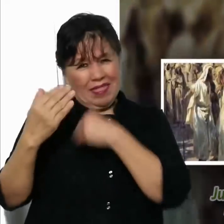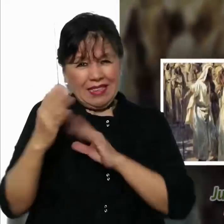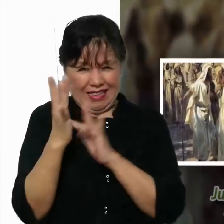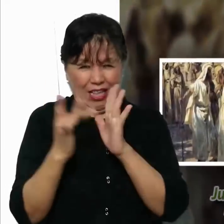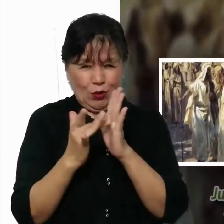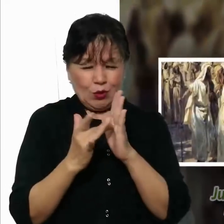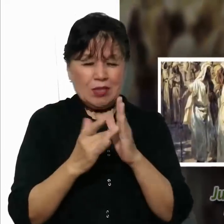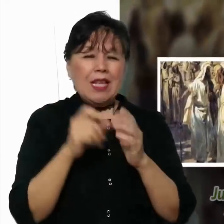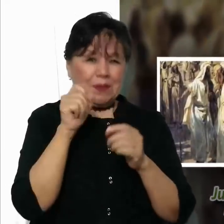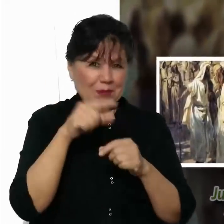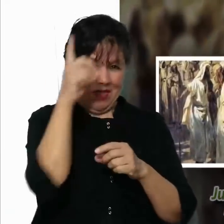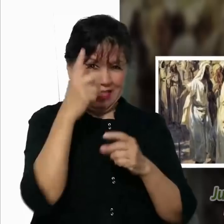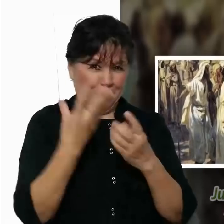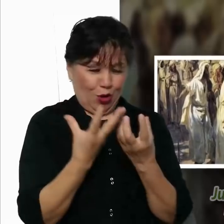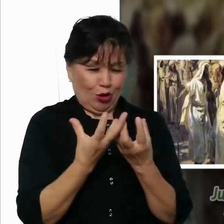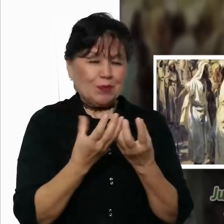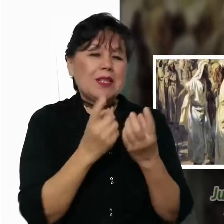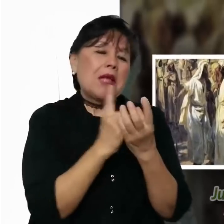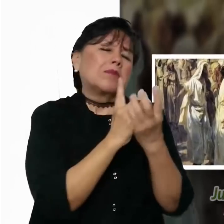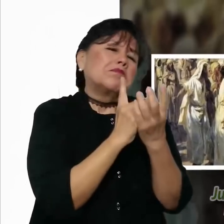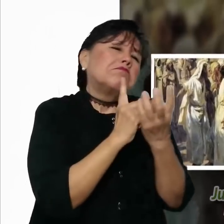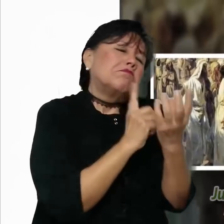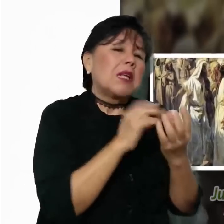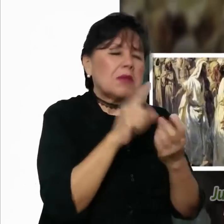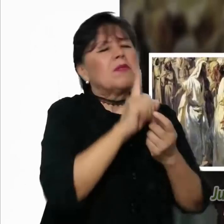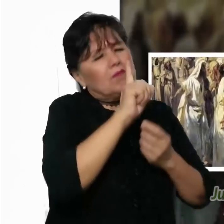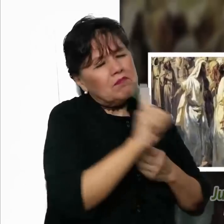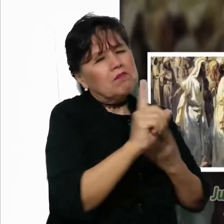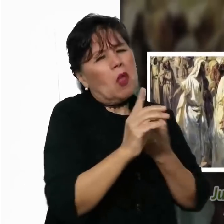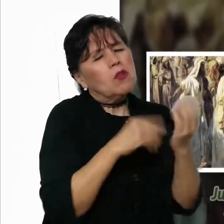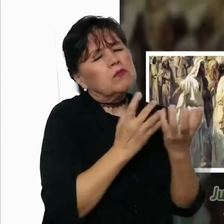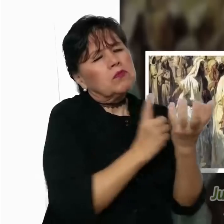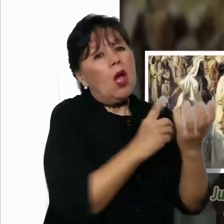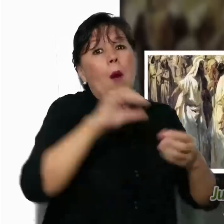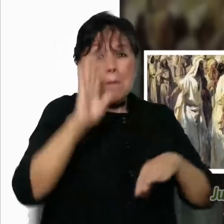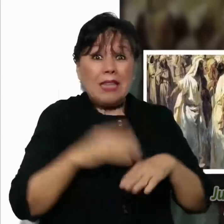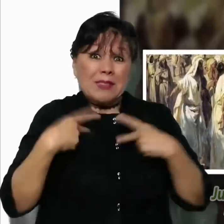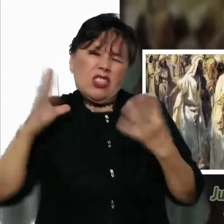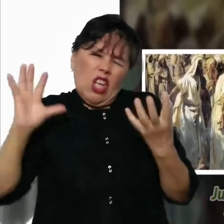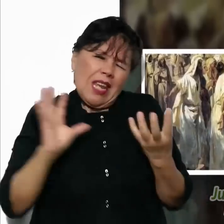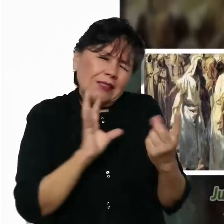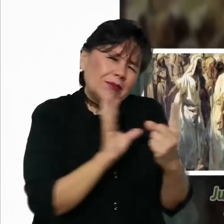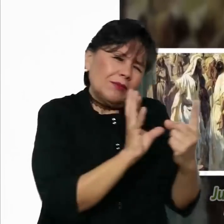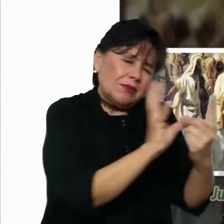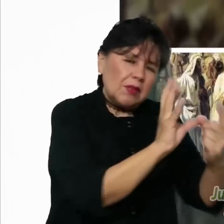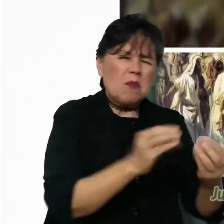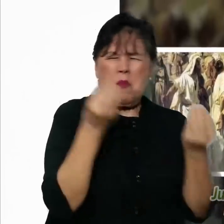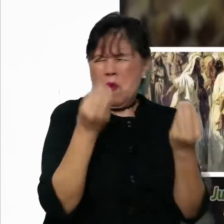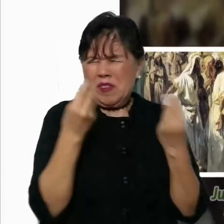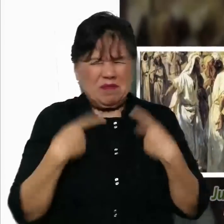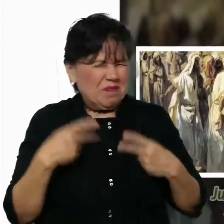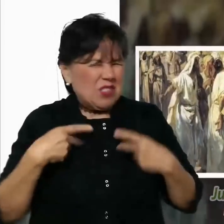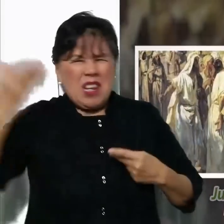se retiró con sus discípulos a la orilla del mar, seguido por una muchedumbre de Galileos. Una gran